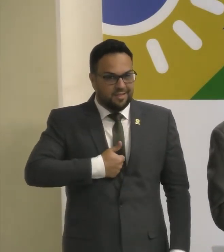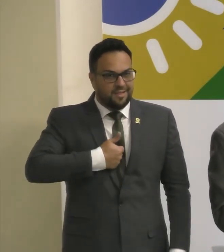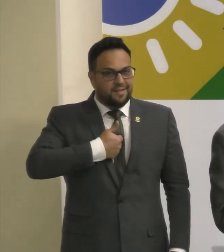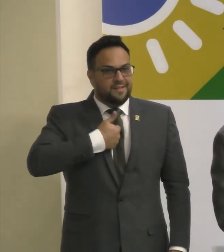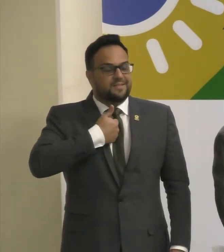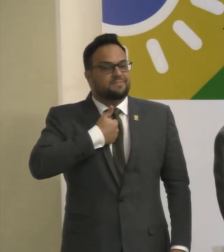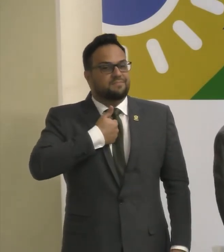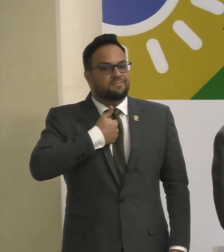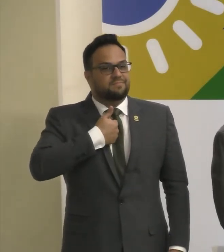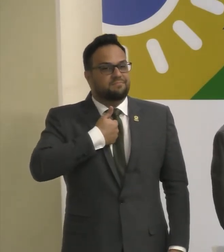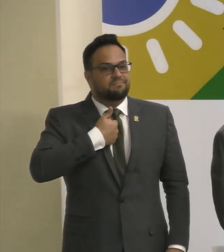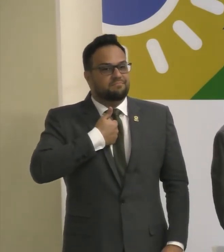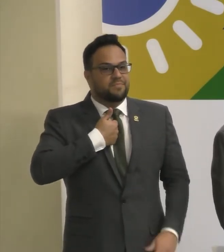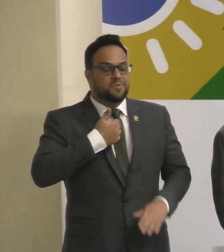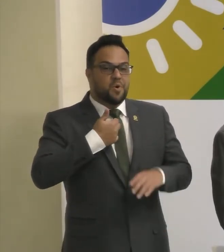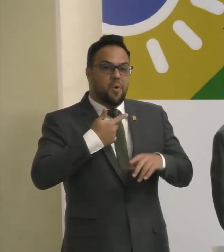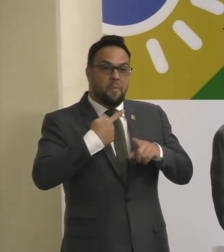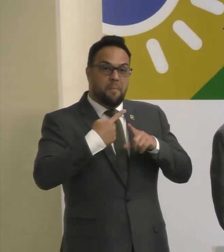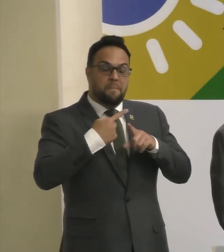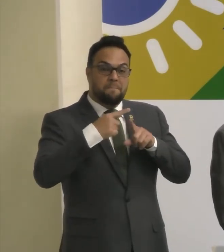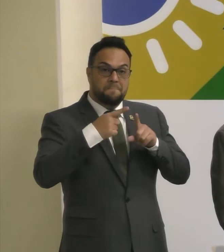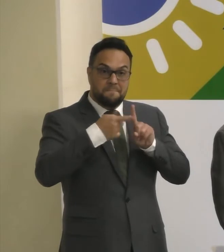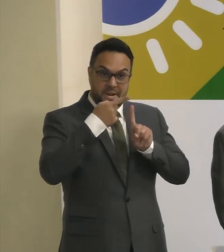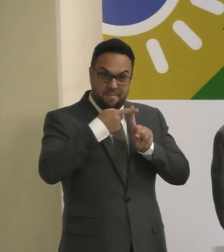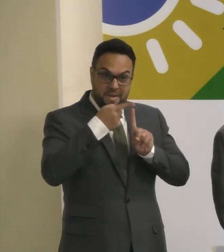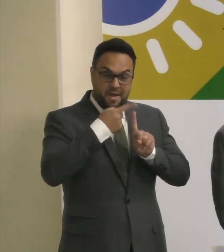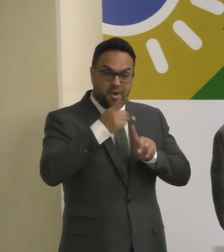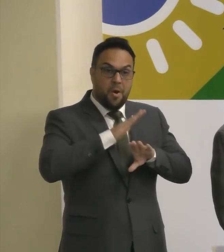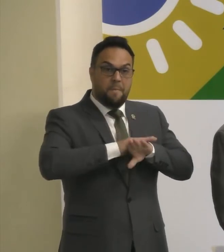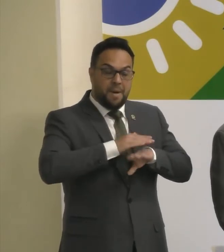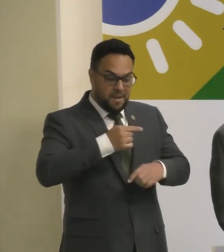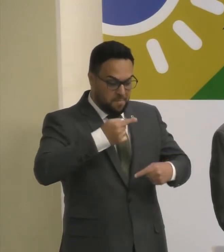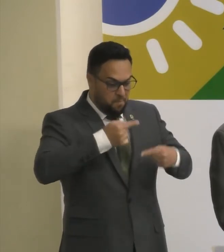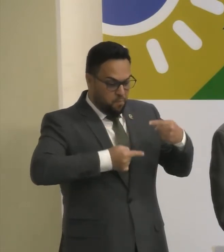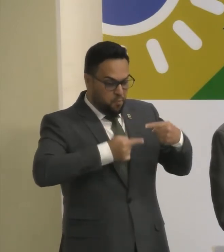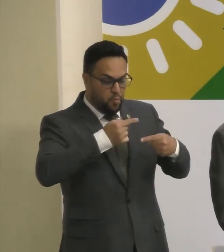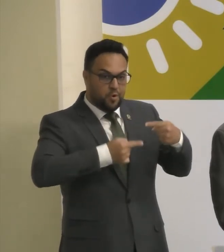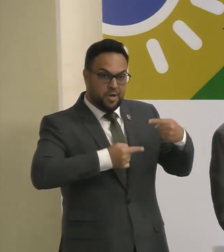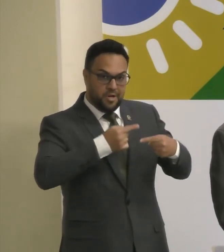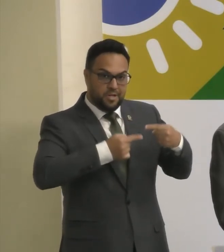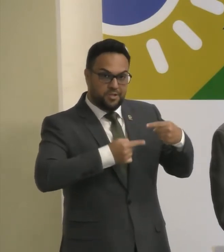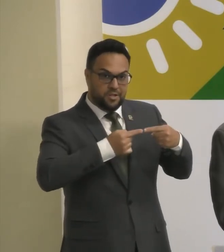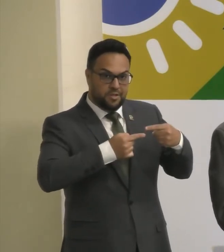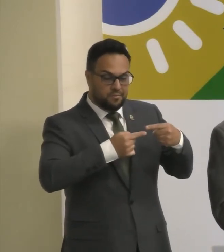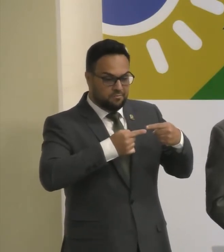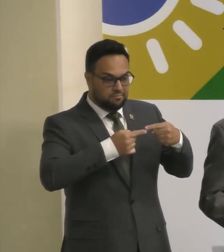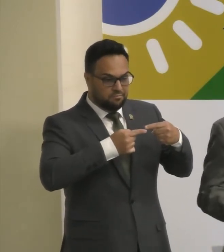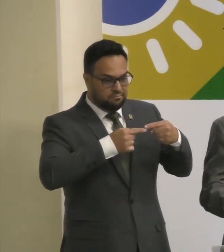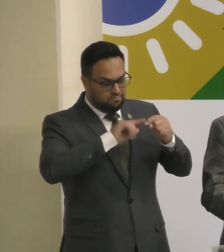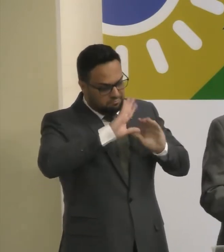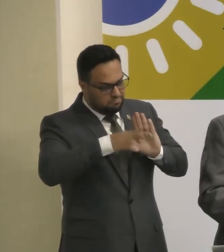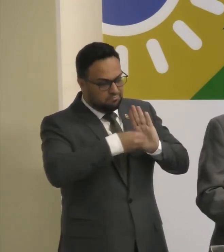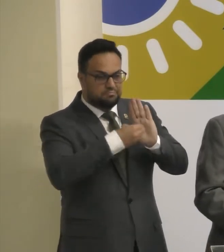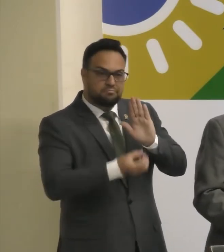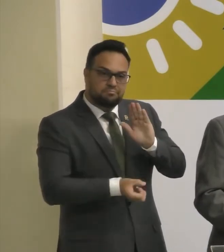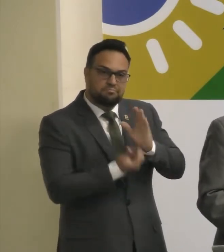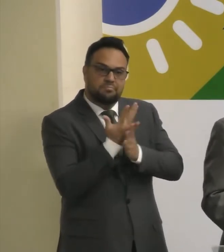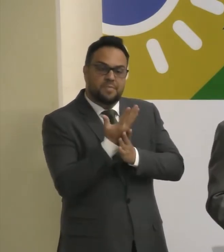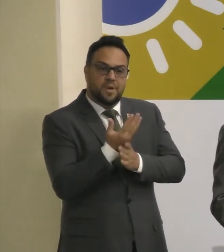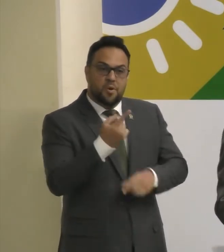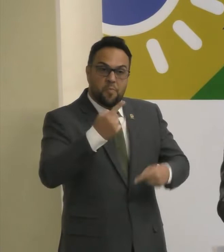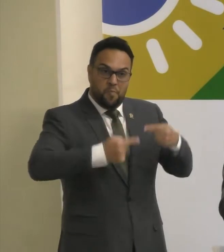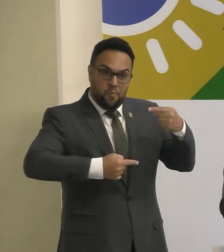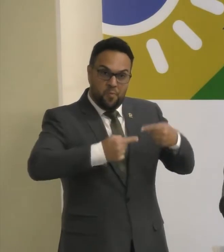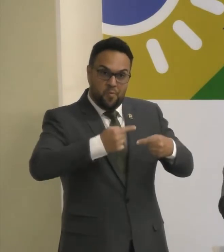por mais uma política pública durante o seu governo está sendo implementada. Política